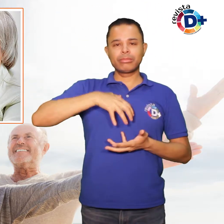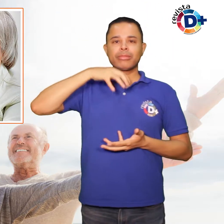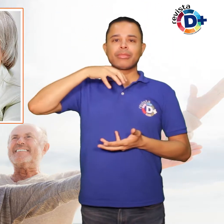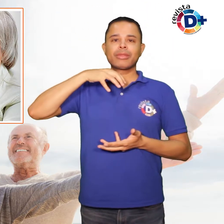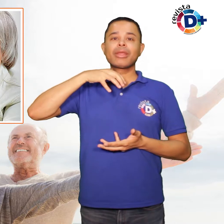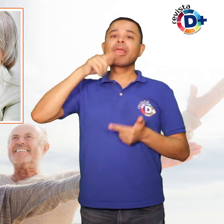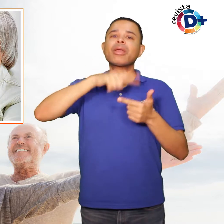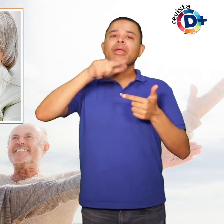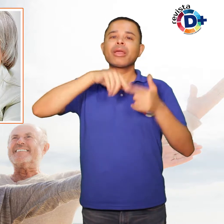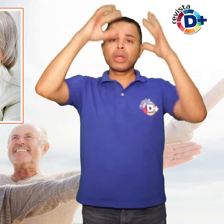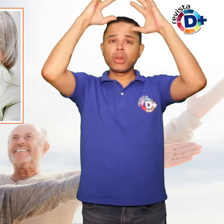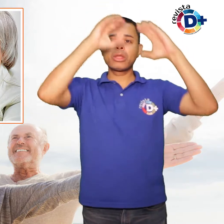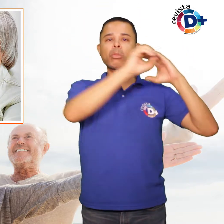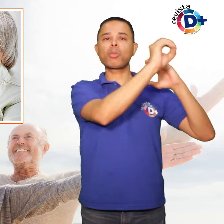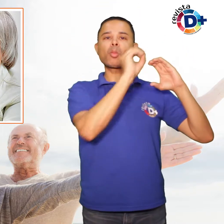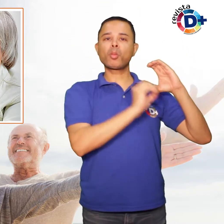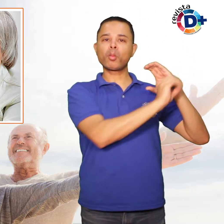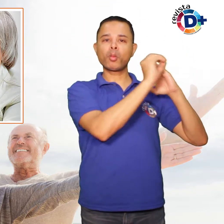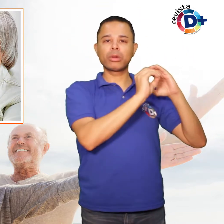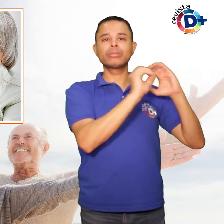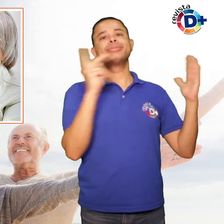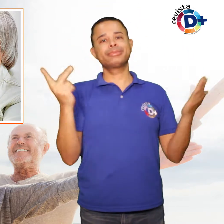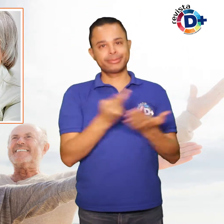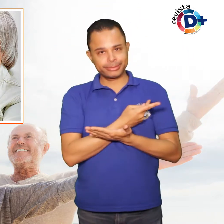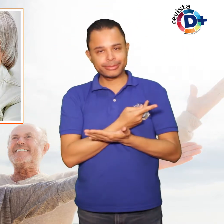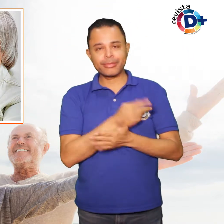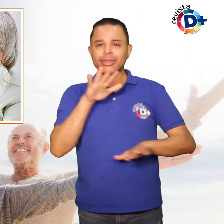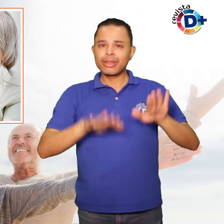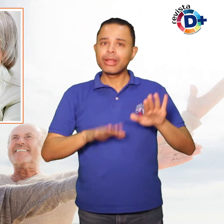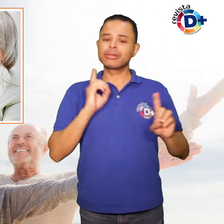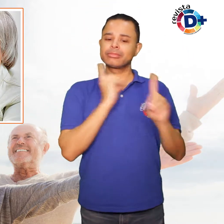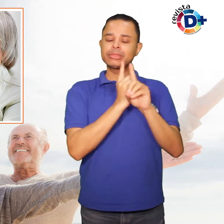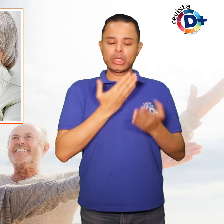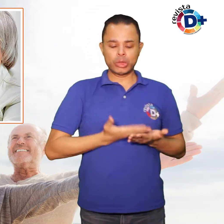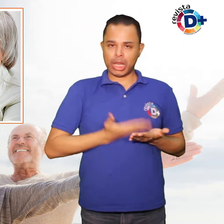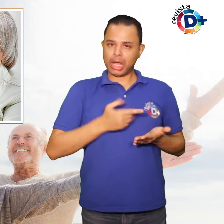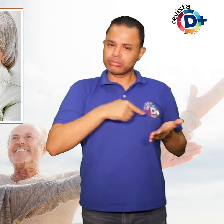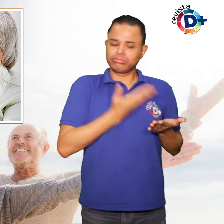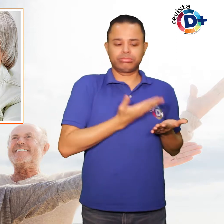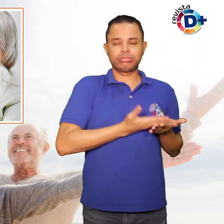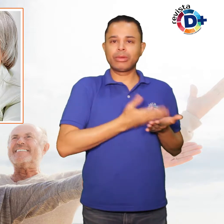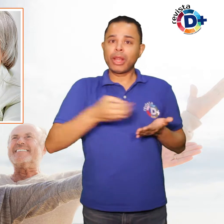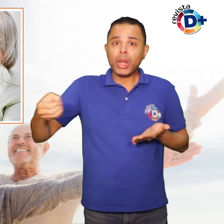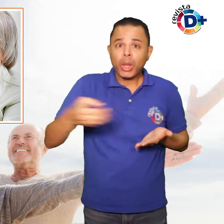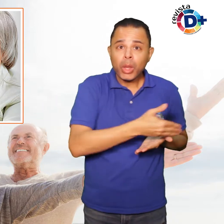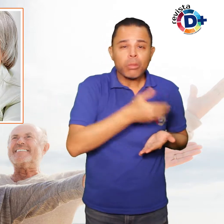a demência. A boa notícia é que o simples fato de aprender algo novo pode fazer uma